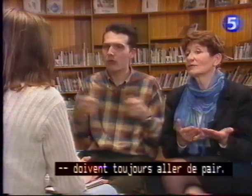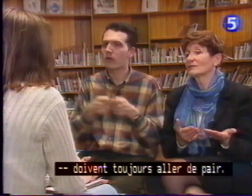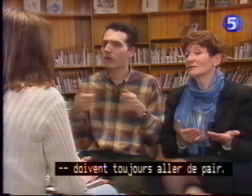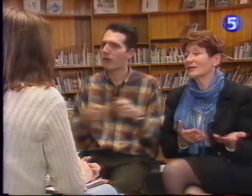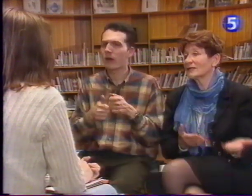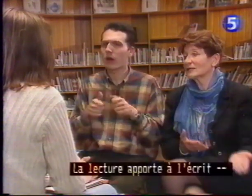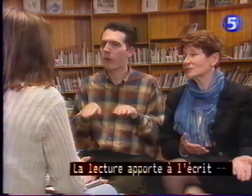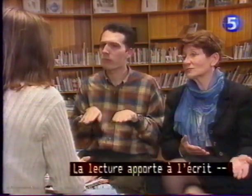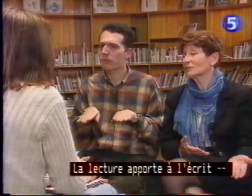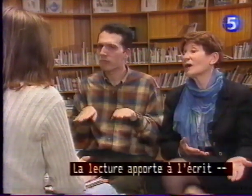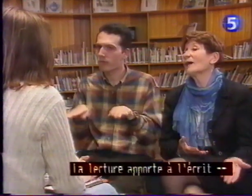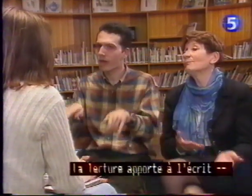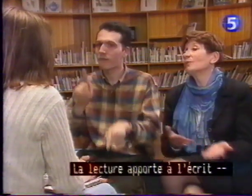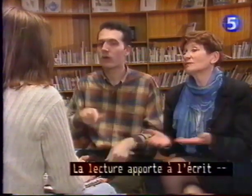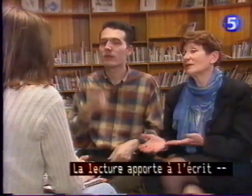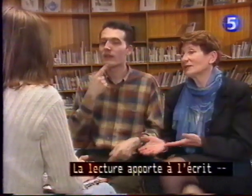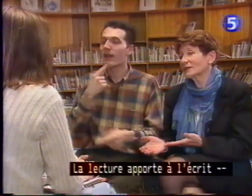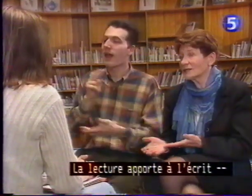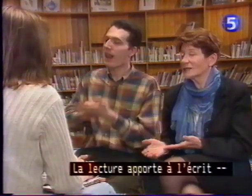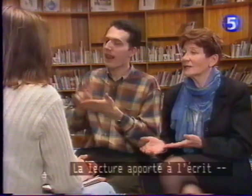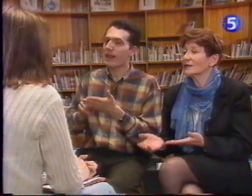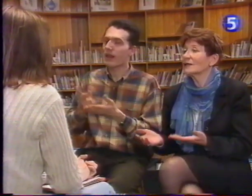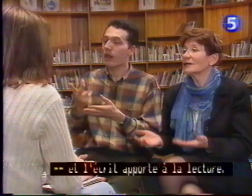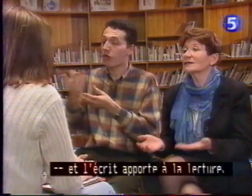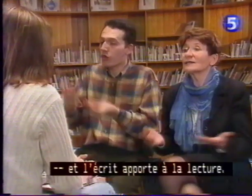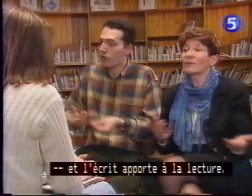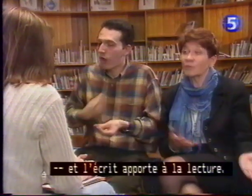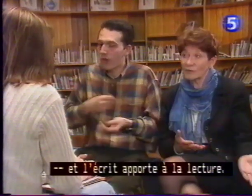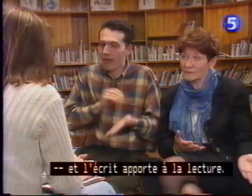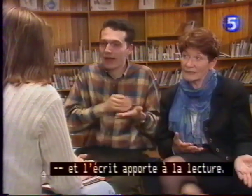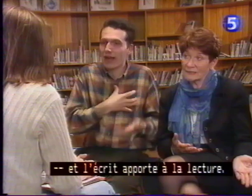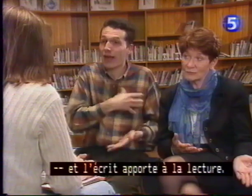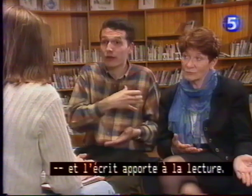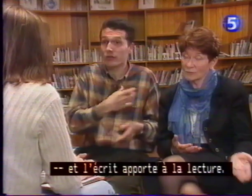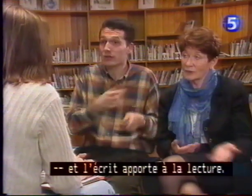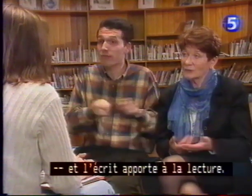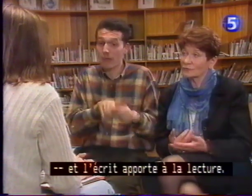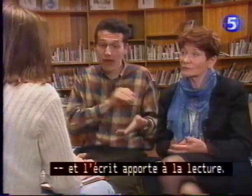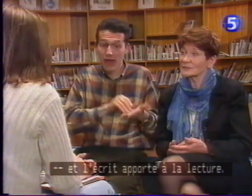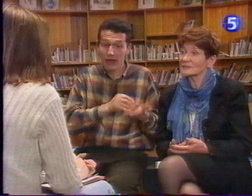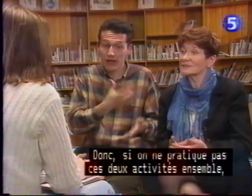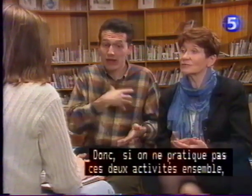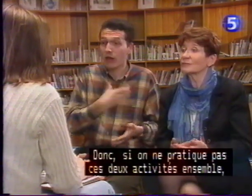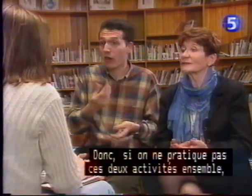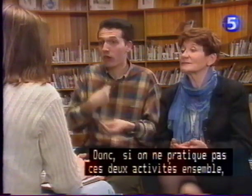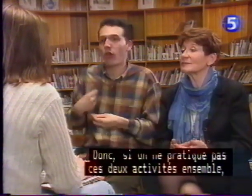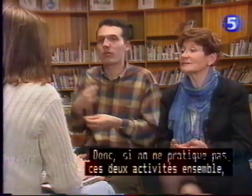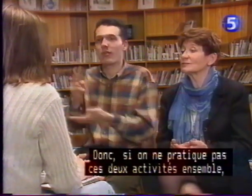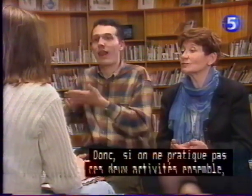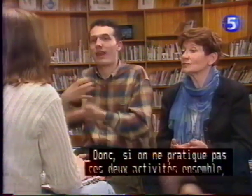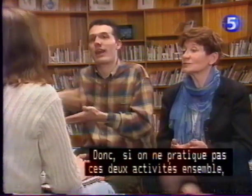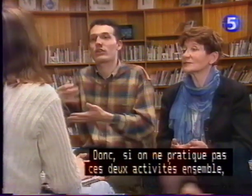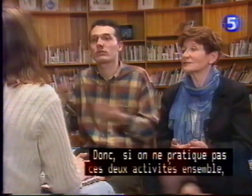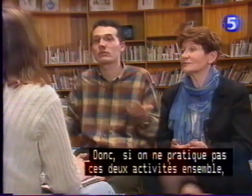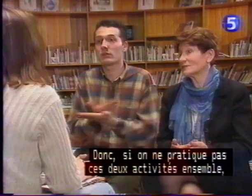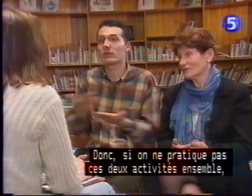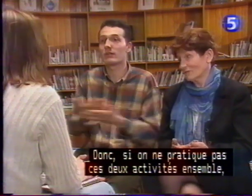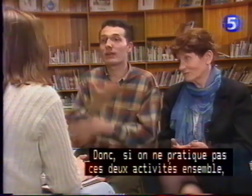La lecture apporte à l'écrit et l'écrit apporte à la lecture. Donc, si on ne pratique pas ces deux activités ensemble,